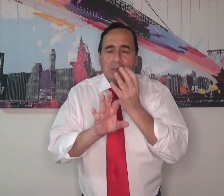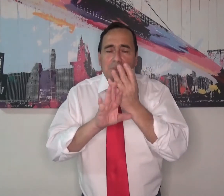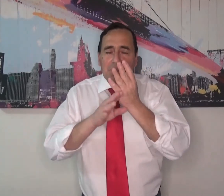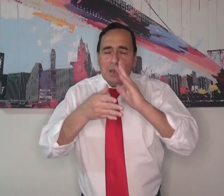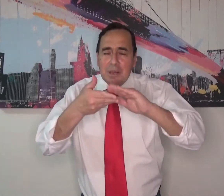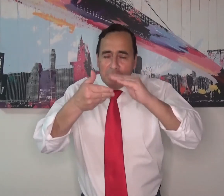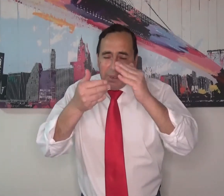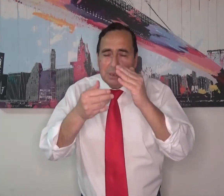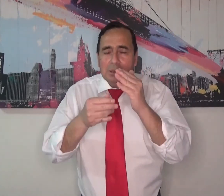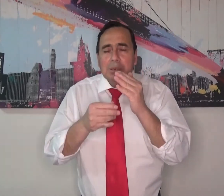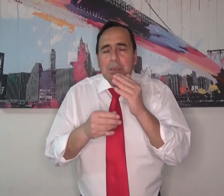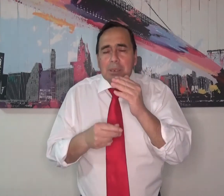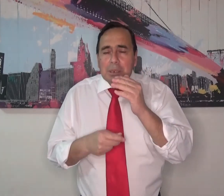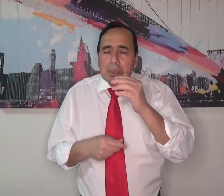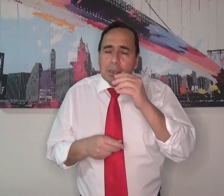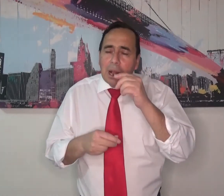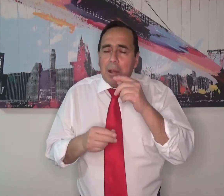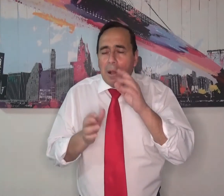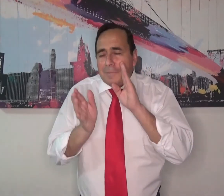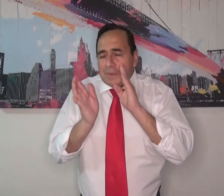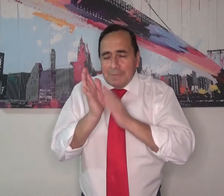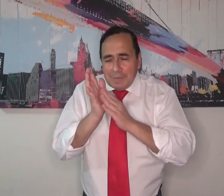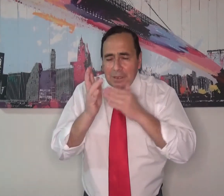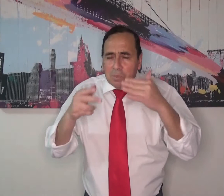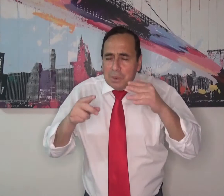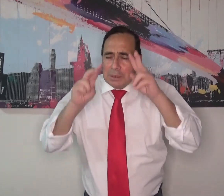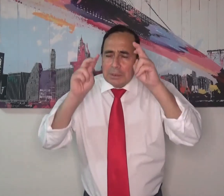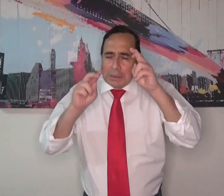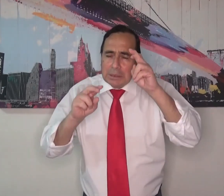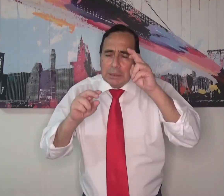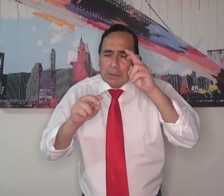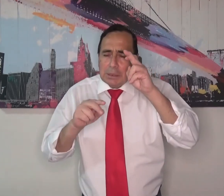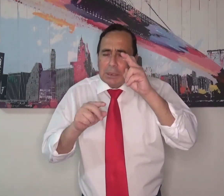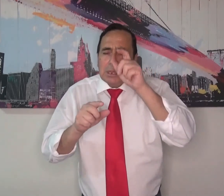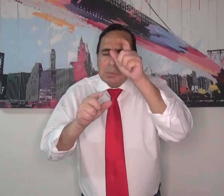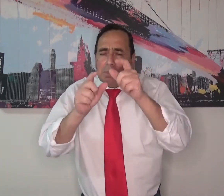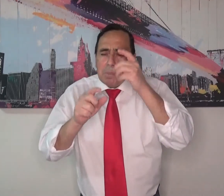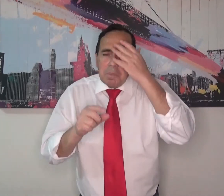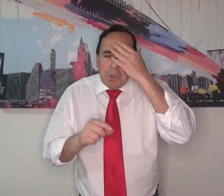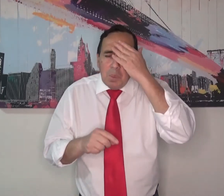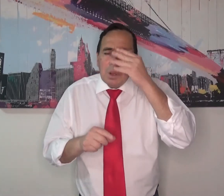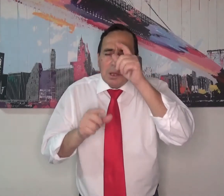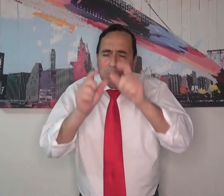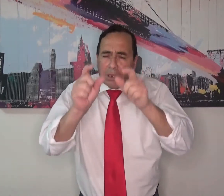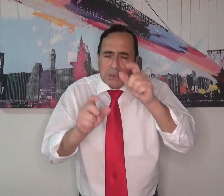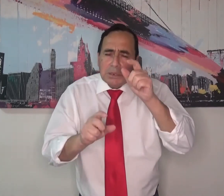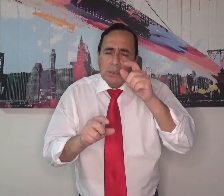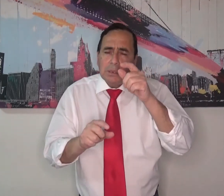Padre Celestial que tú nos perdonas, en esta hora queremos estudiar un poco de la Biblia